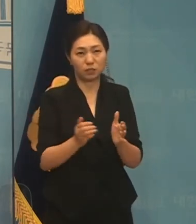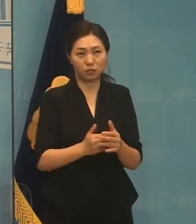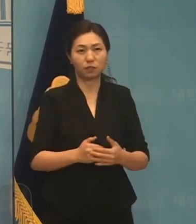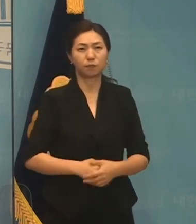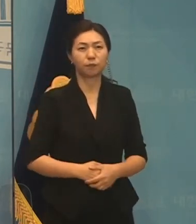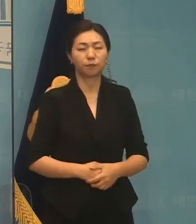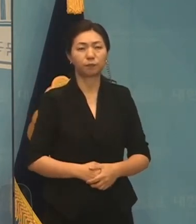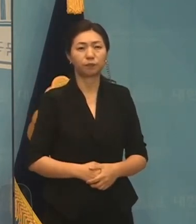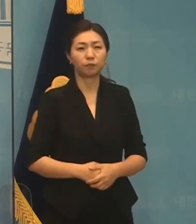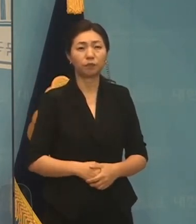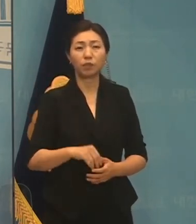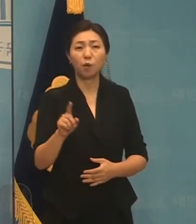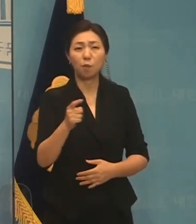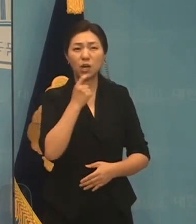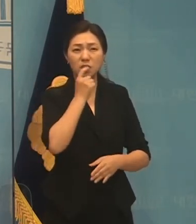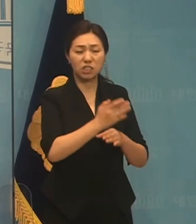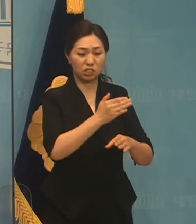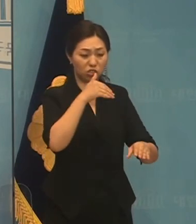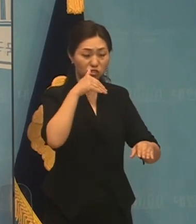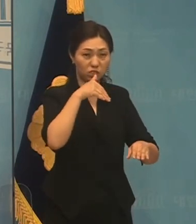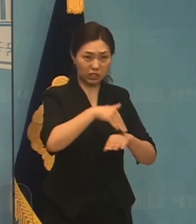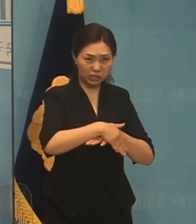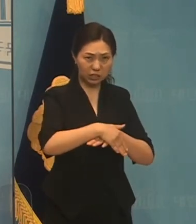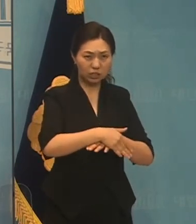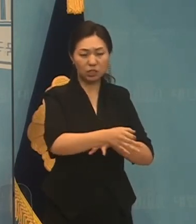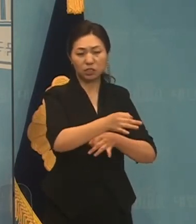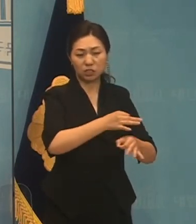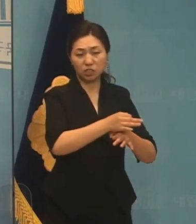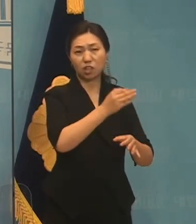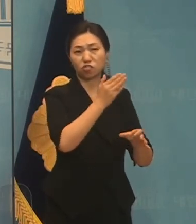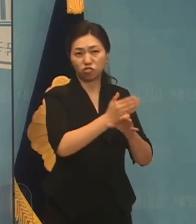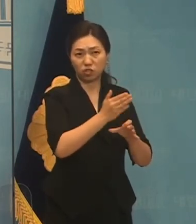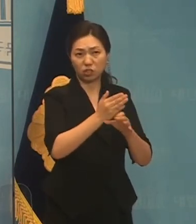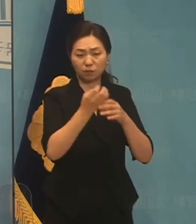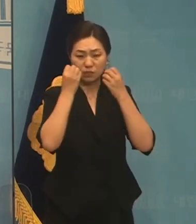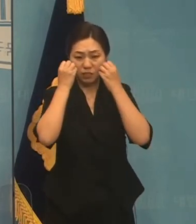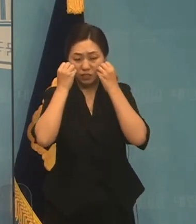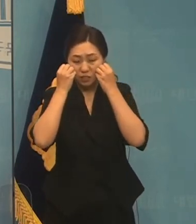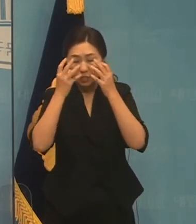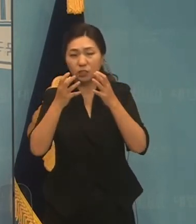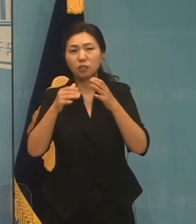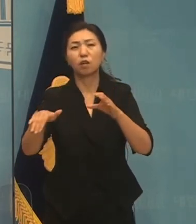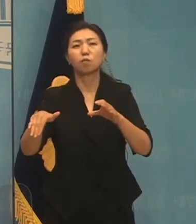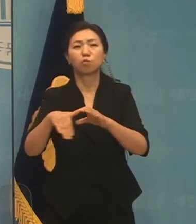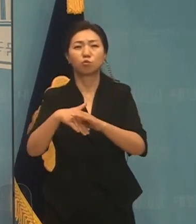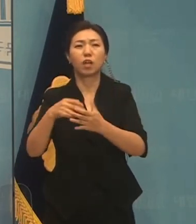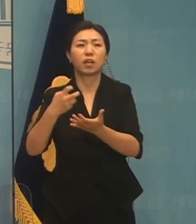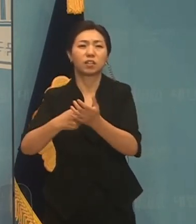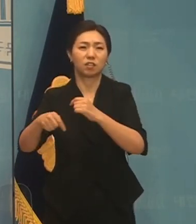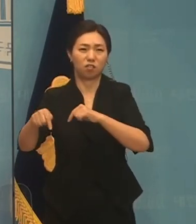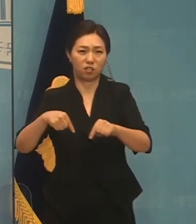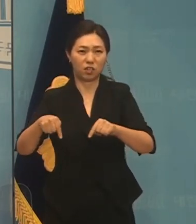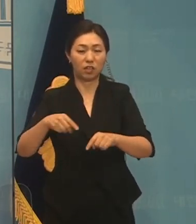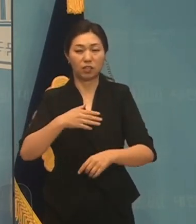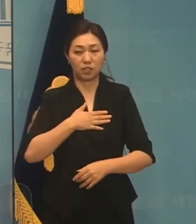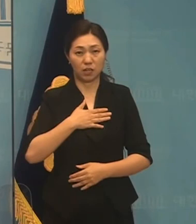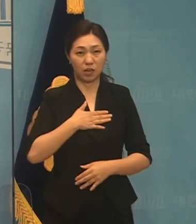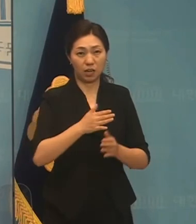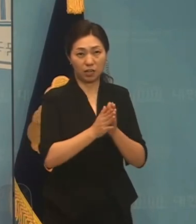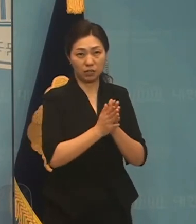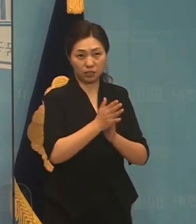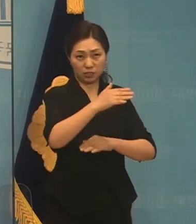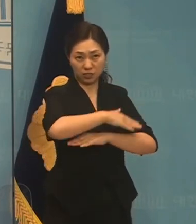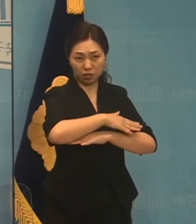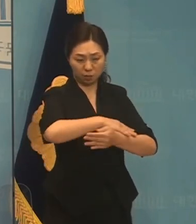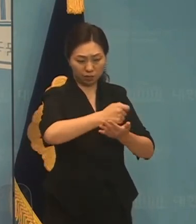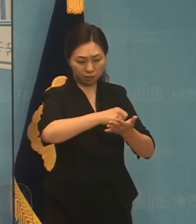그것은 민주시장 위기와 신무 운명 정책입니다. 저의 책, 제가 쓴 책,